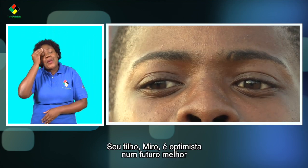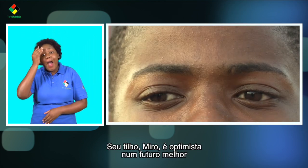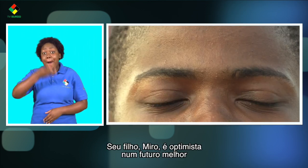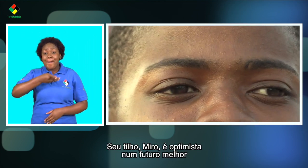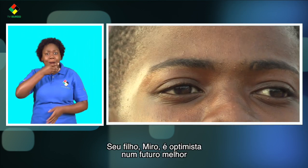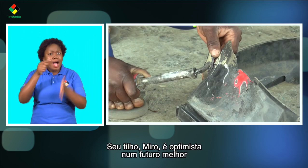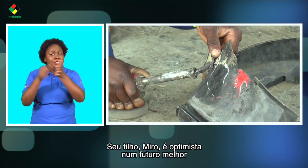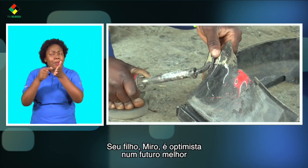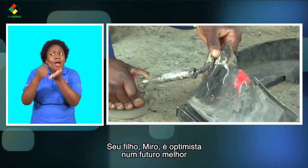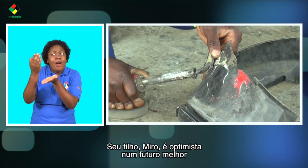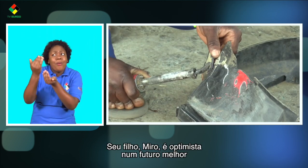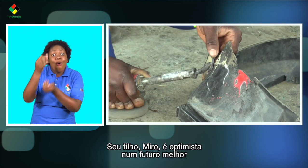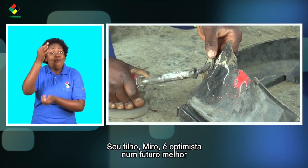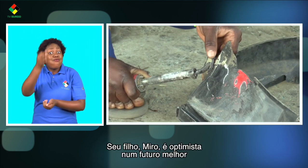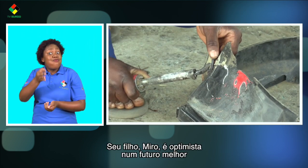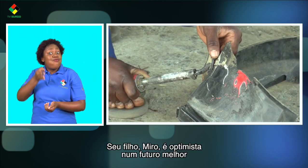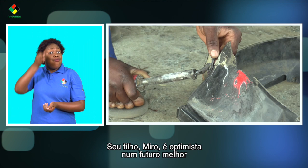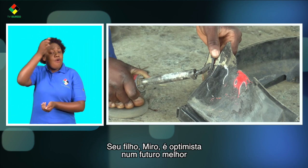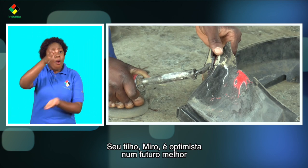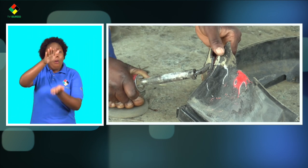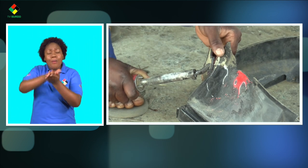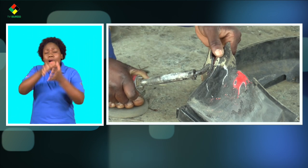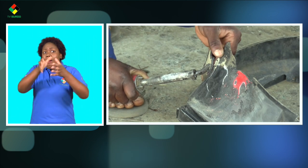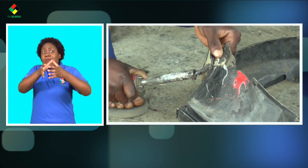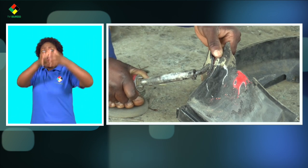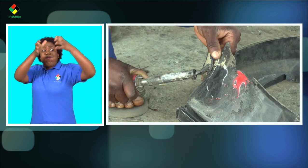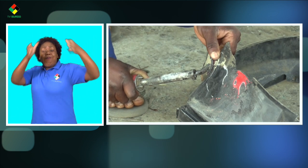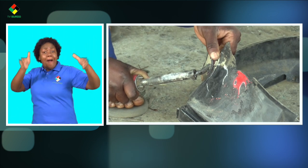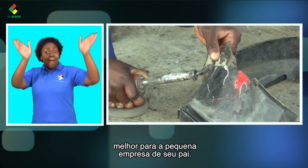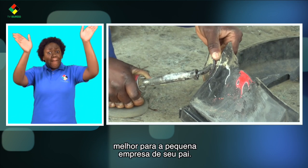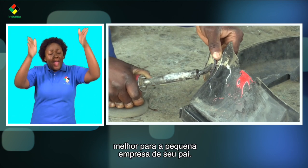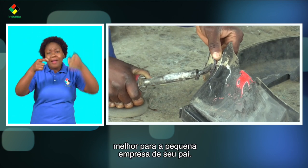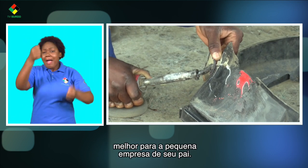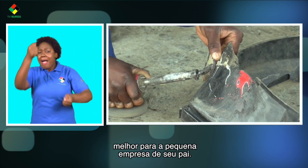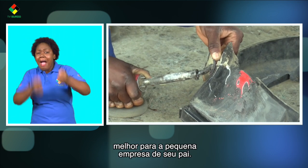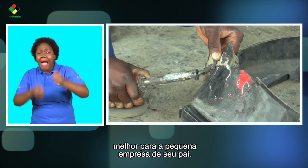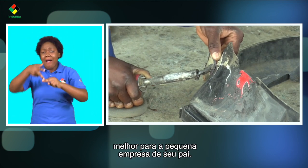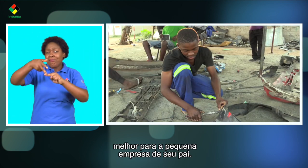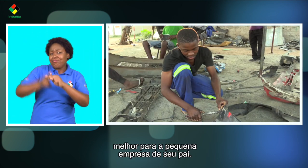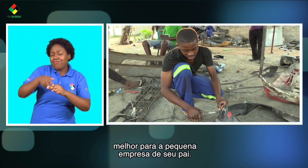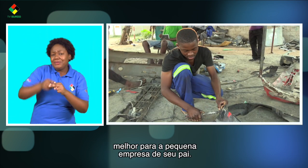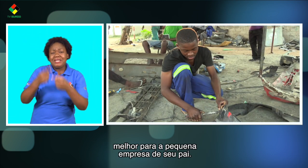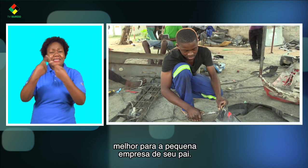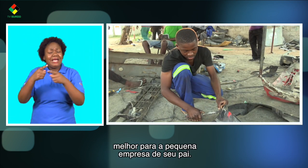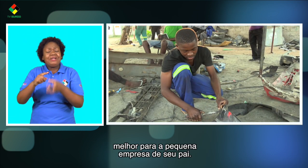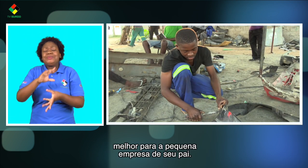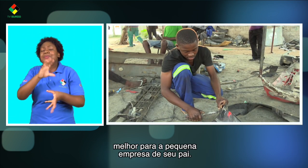Seu filho, Miro, é otimista num futuro melhor para a pequena empresa de seu pai.